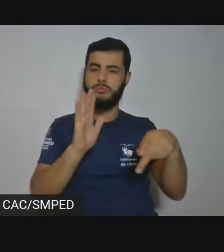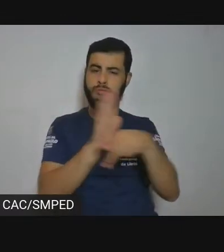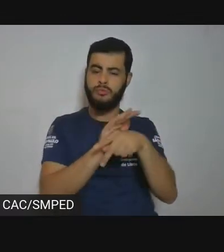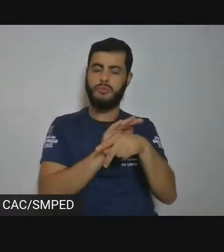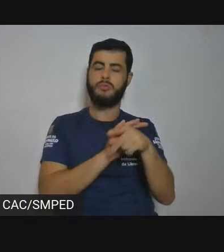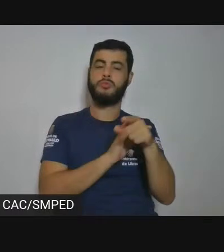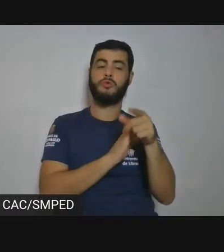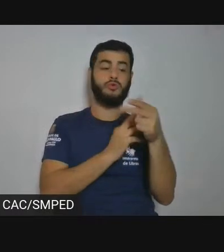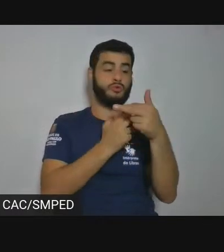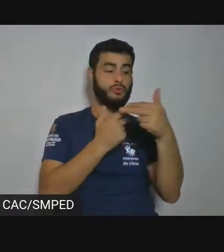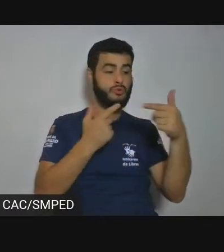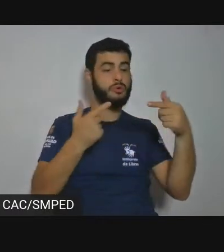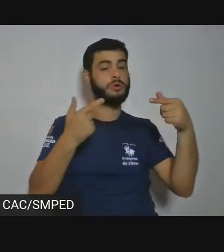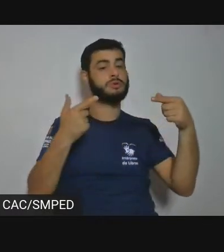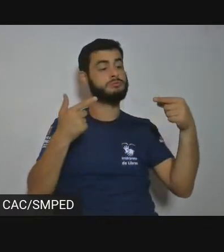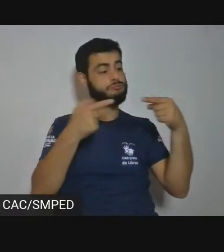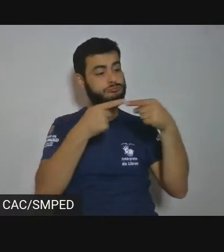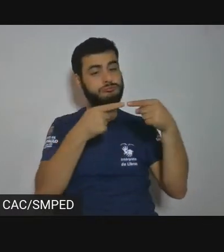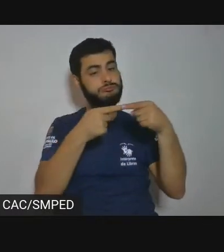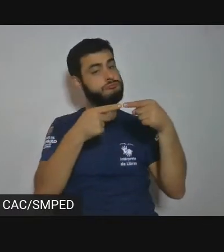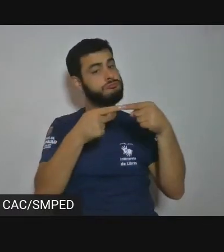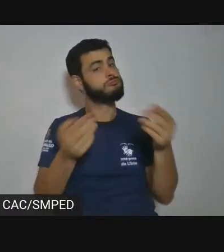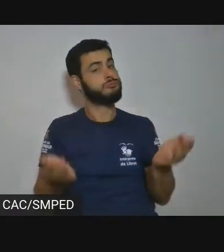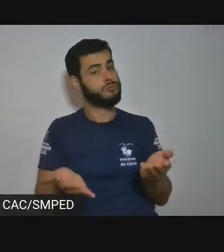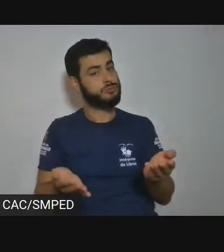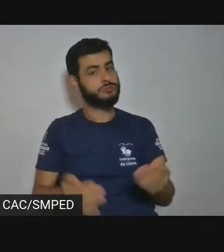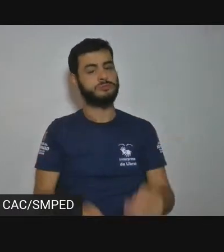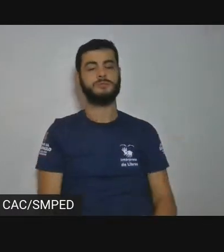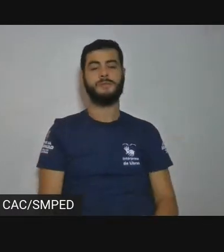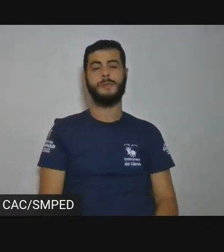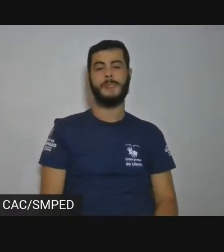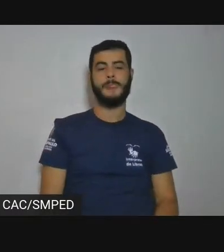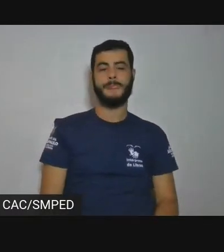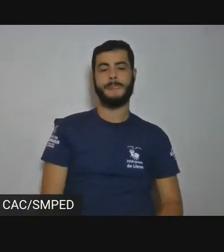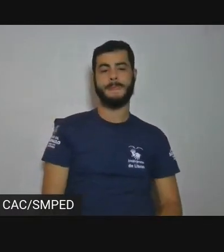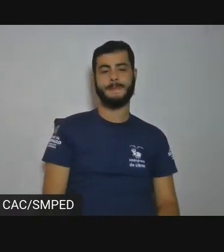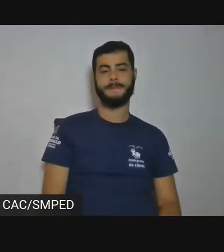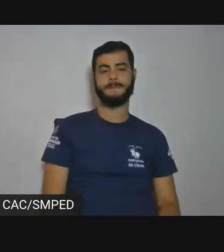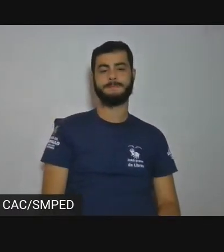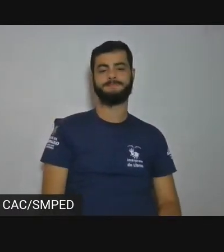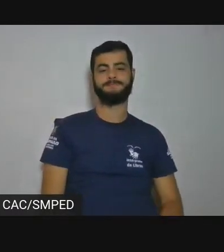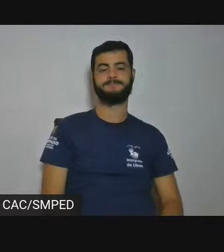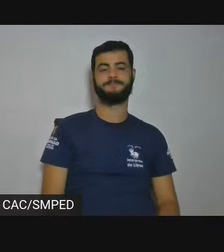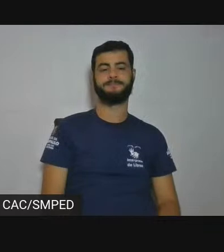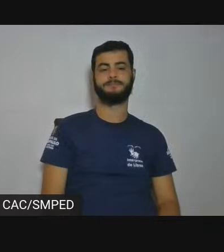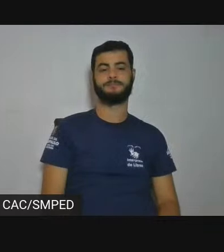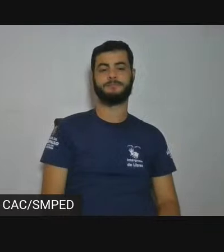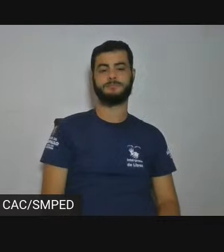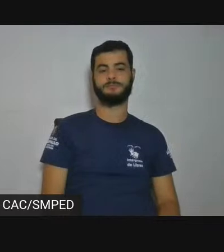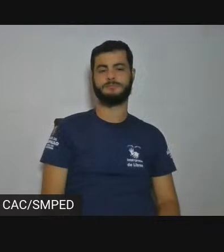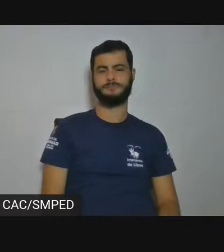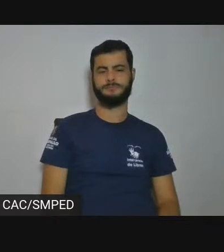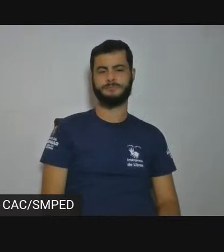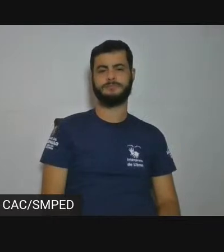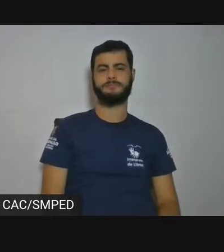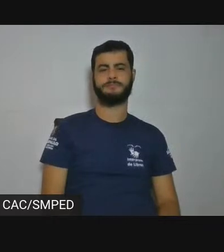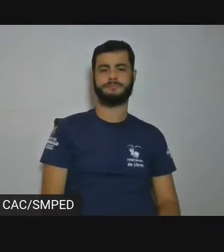presente. E eu chamaria também a atenção